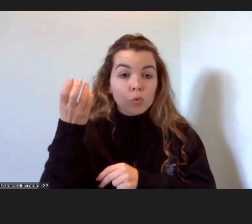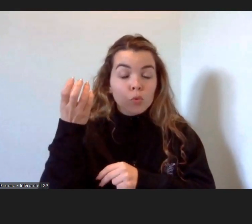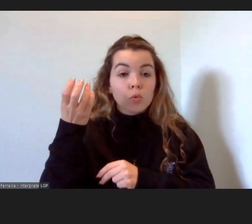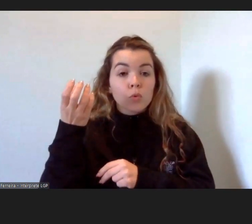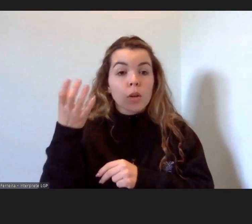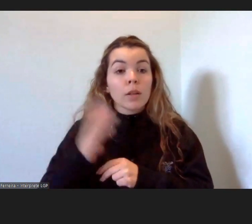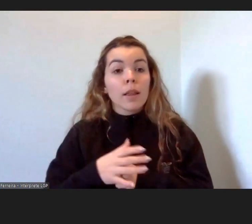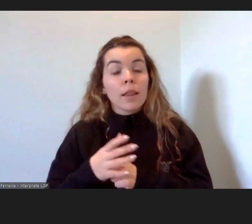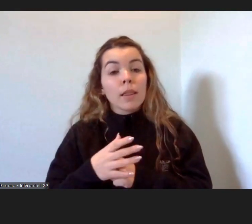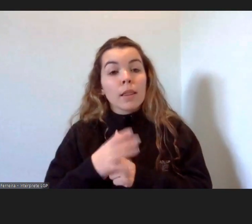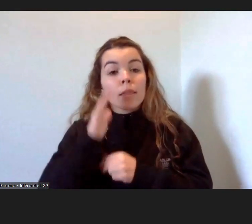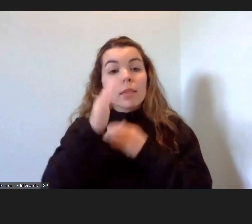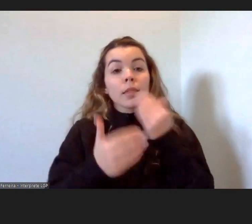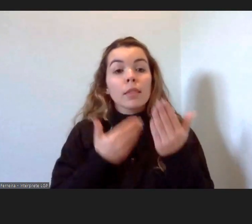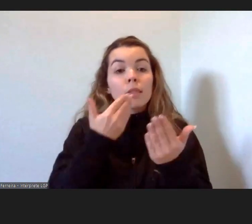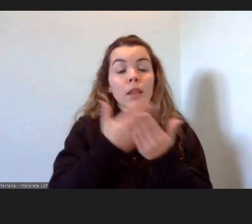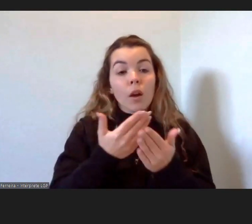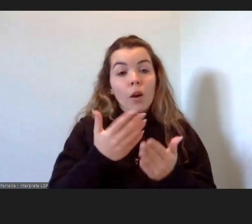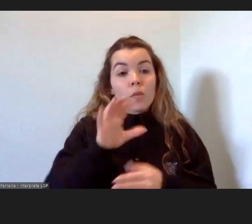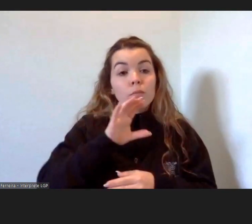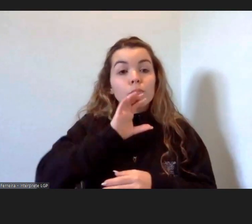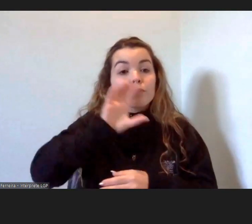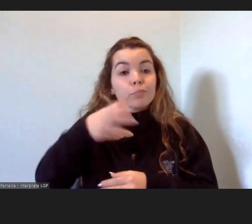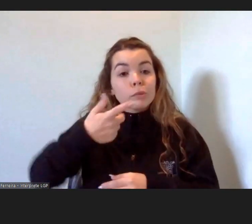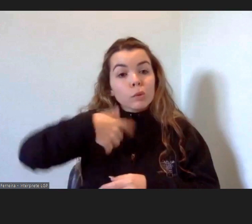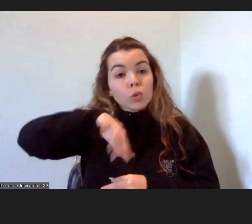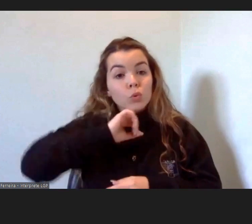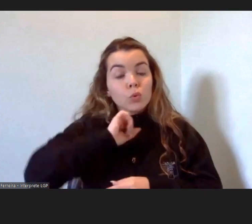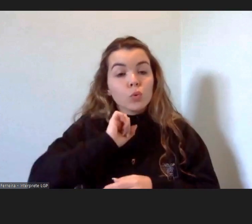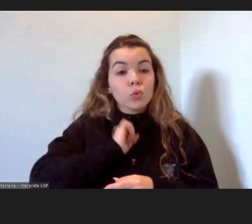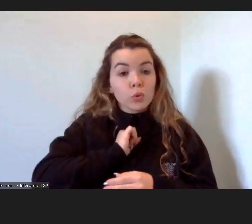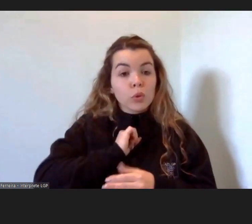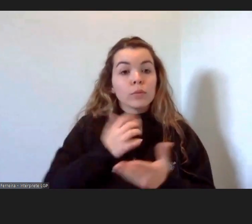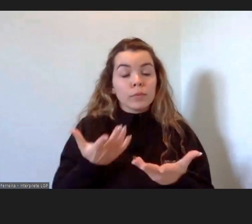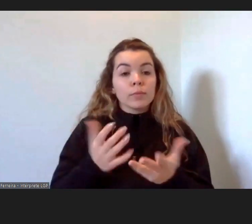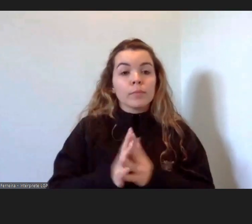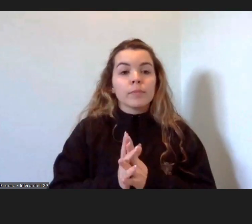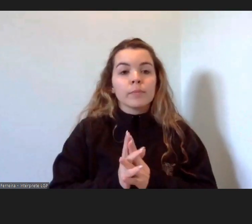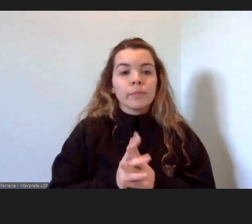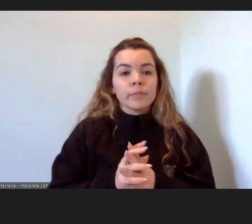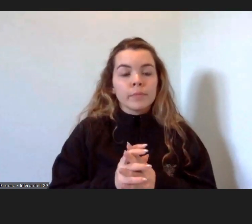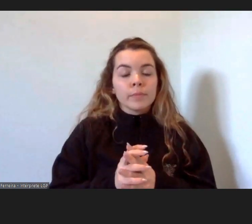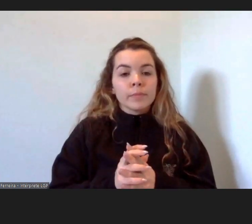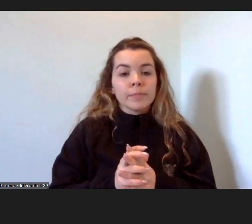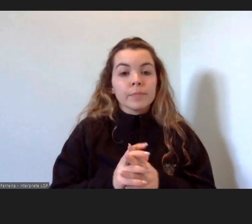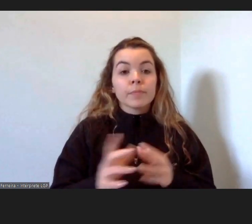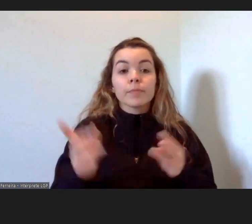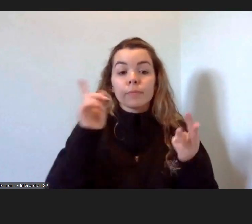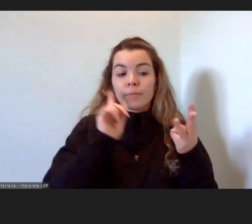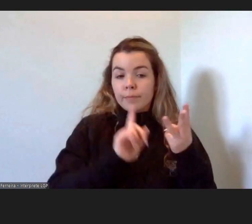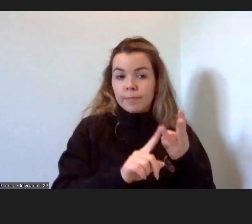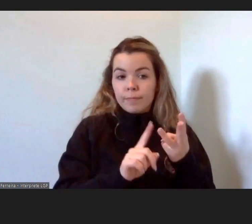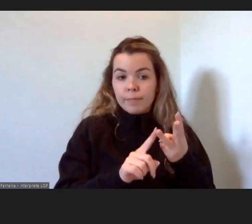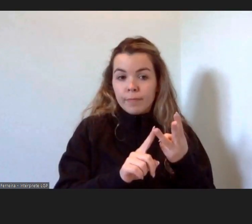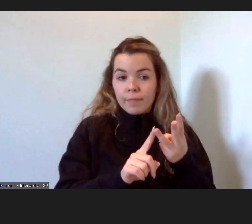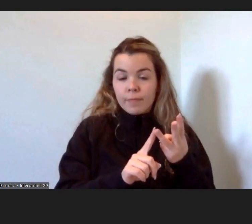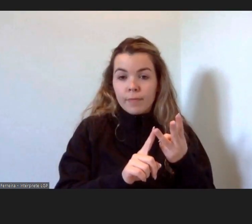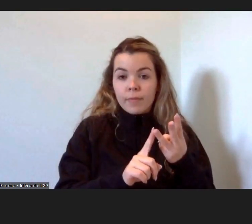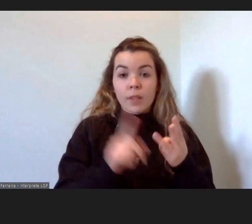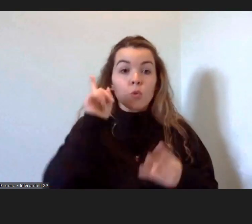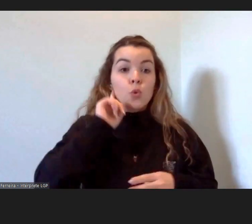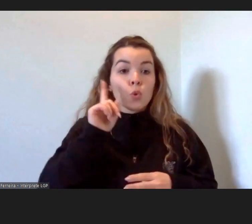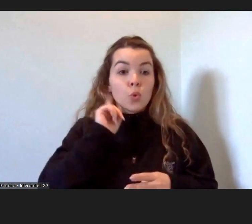e que, de facto, é uma bagagem que eles trazem do seu país de origem. E, por último, a